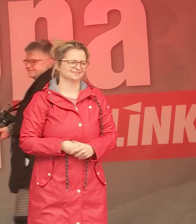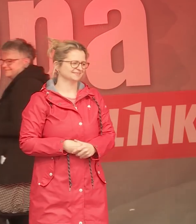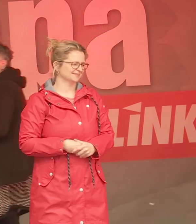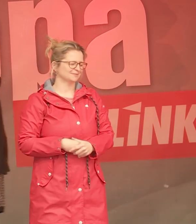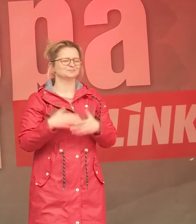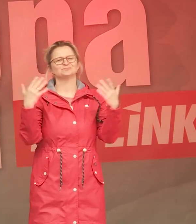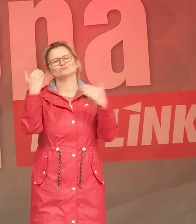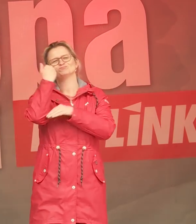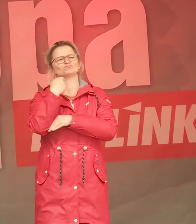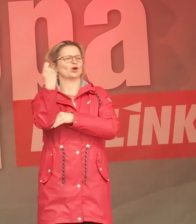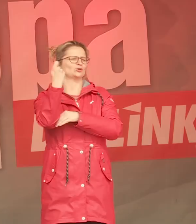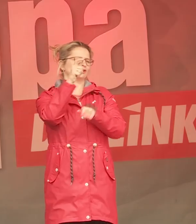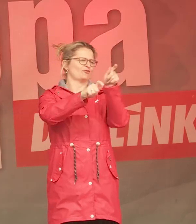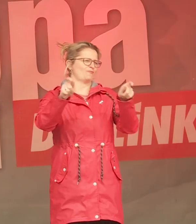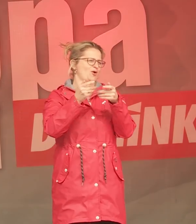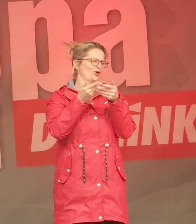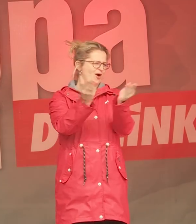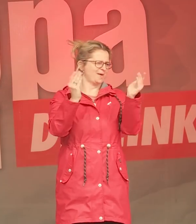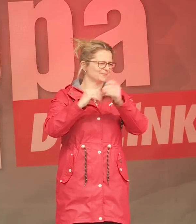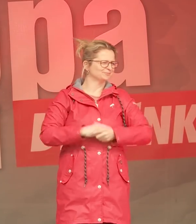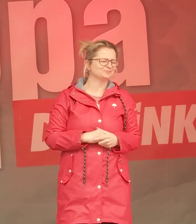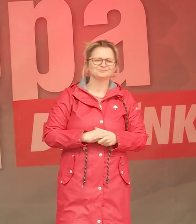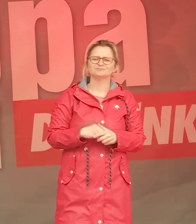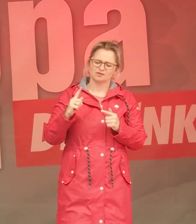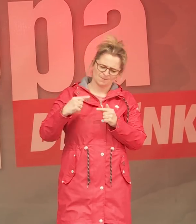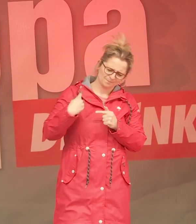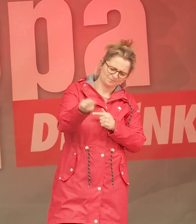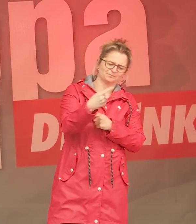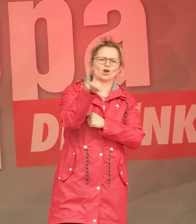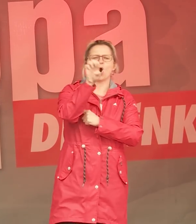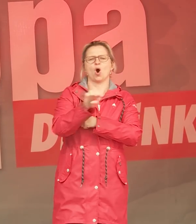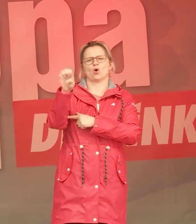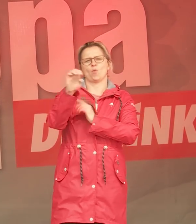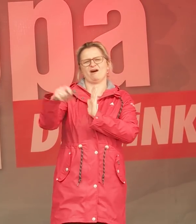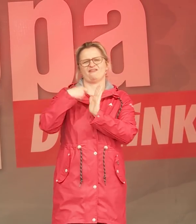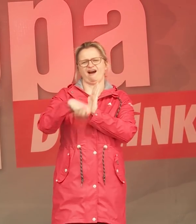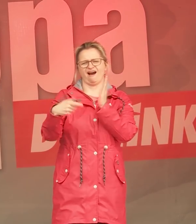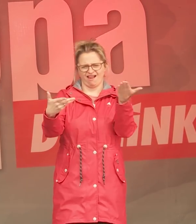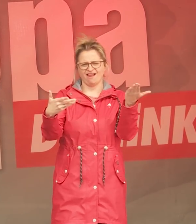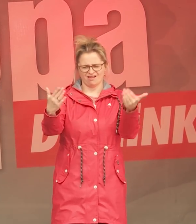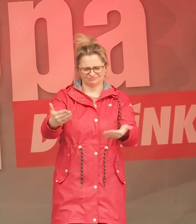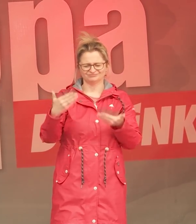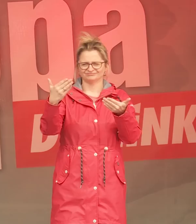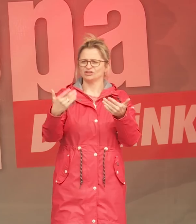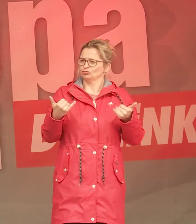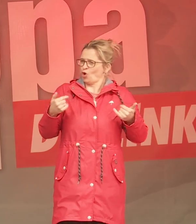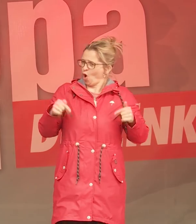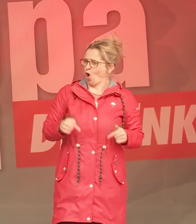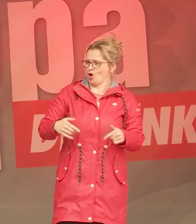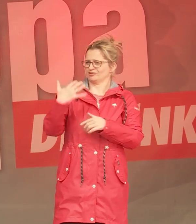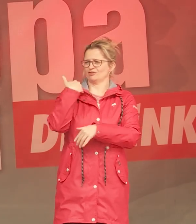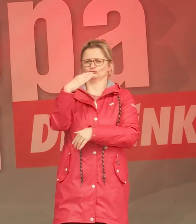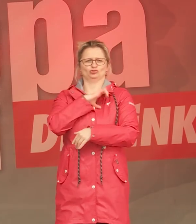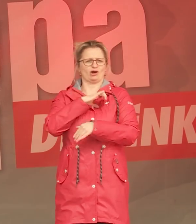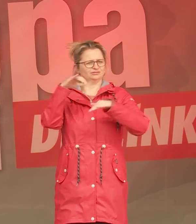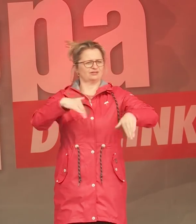Liebe Düsseldorferinnen und Düsseldorfer, die Europawahlen stehen vor der Tür. Und ich möchte diese Bühne hier nutzen und meine Rede hier